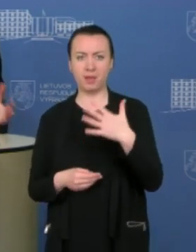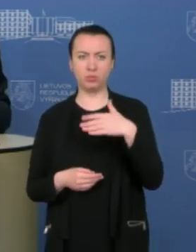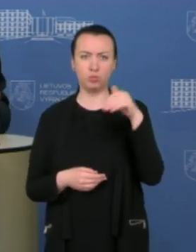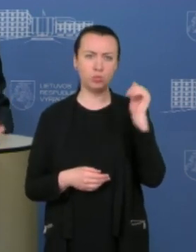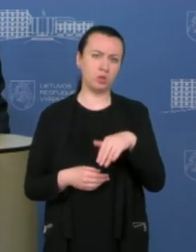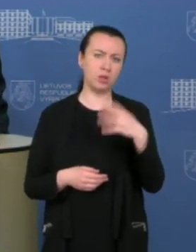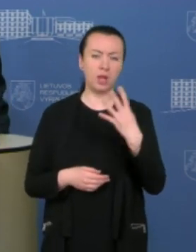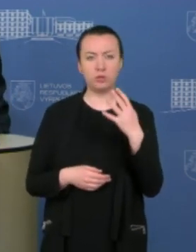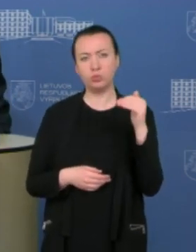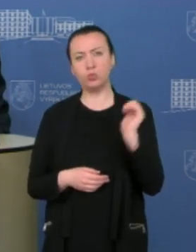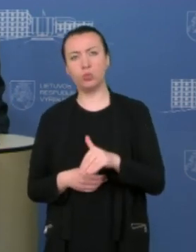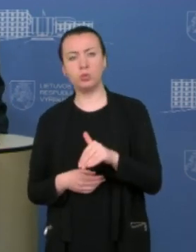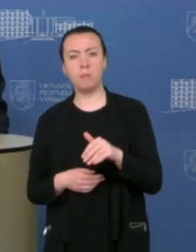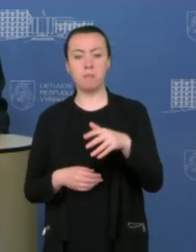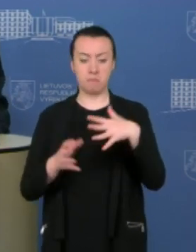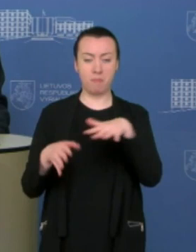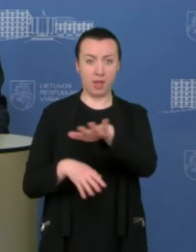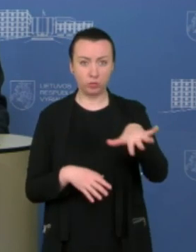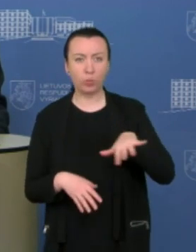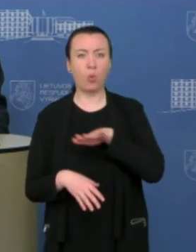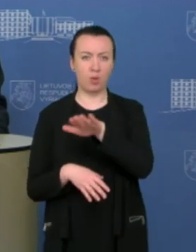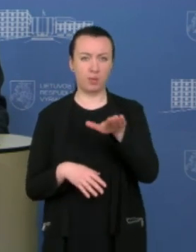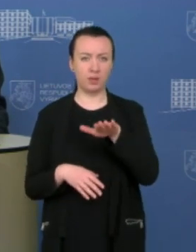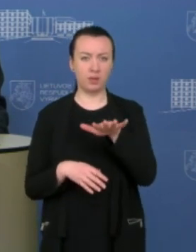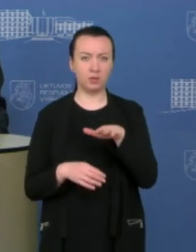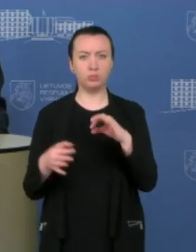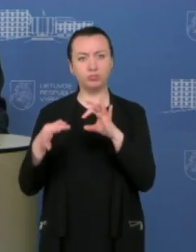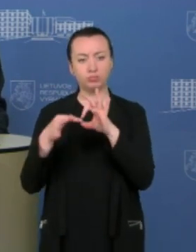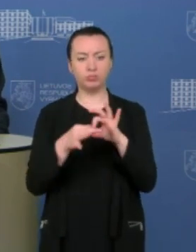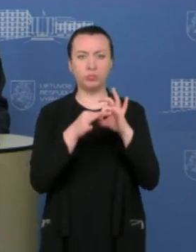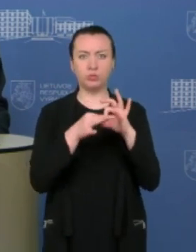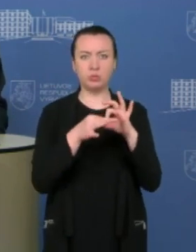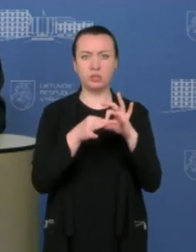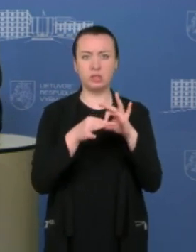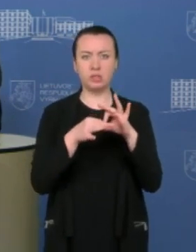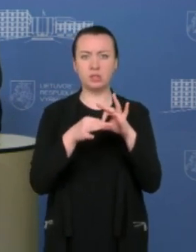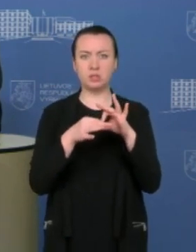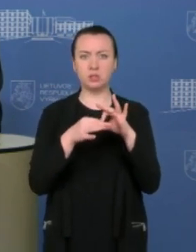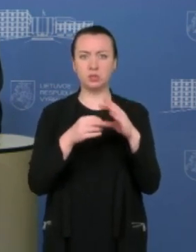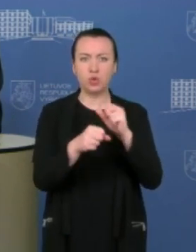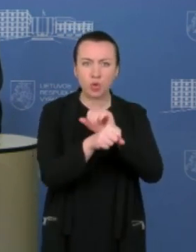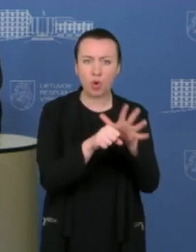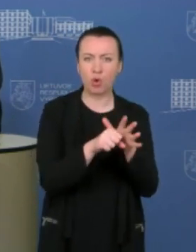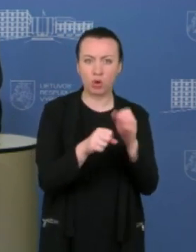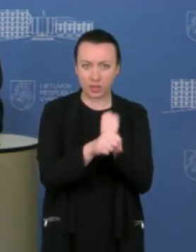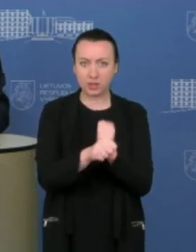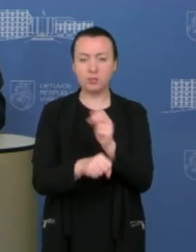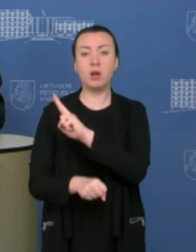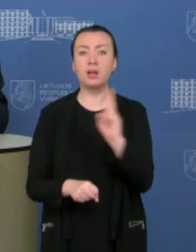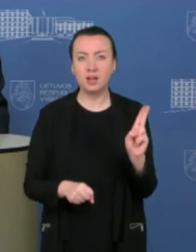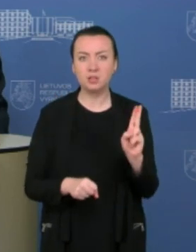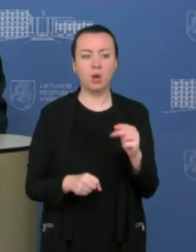tūkstančių, 40-50 tūkstančių bendruomenę būtent tuose pirmosi frontuose, o pirma